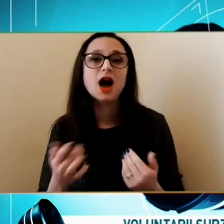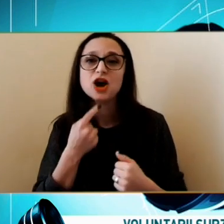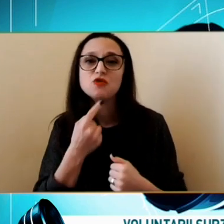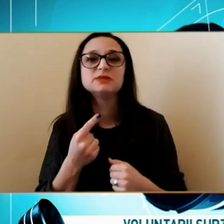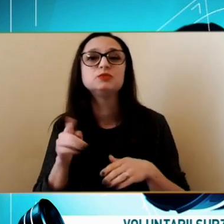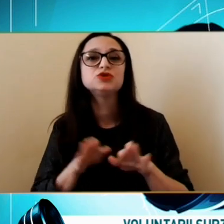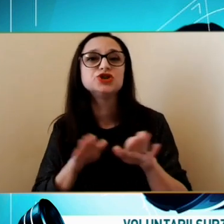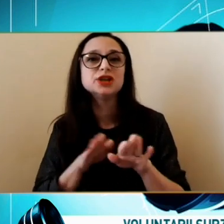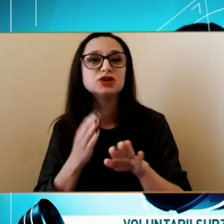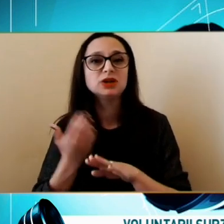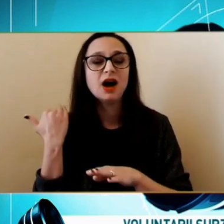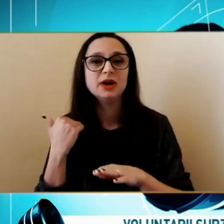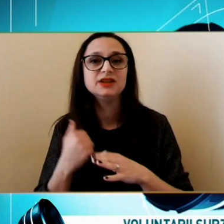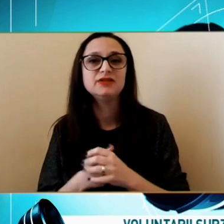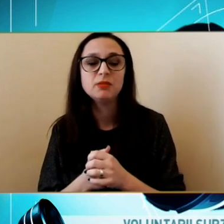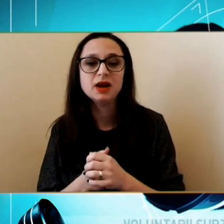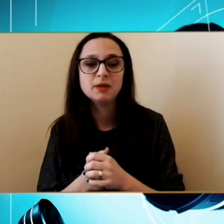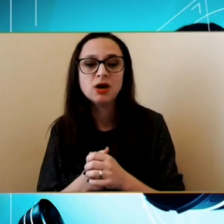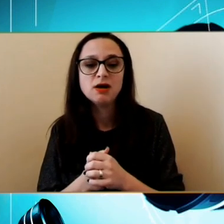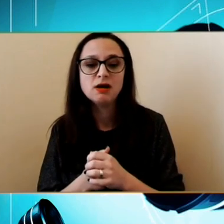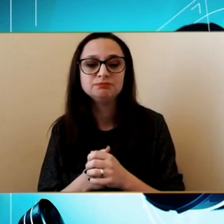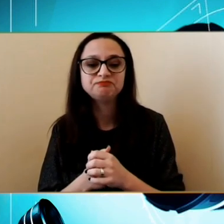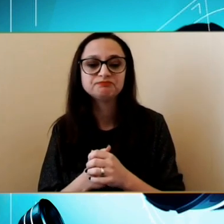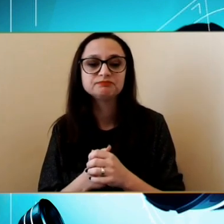Așa cum a spus și Rodica Mai devreme